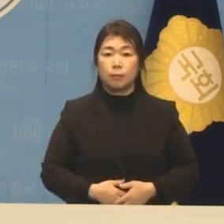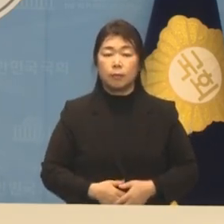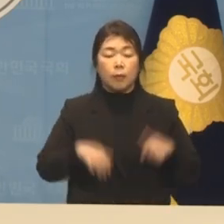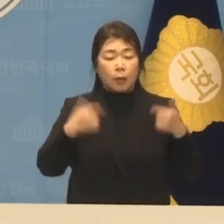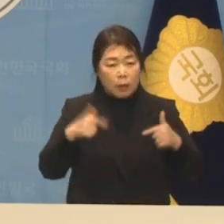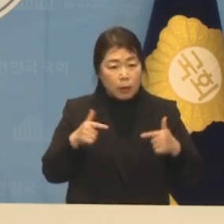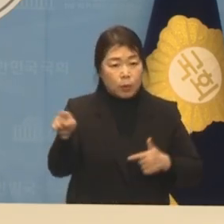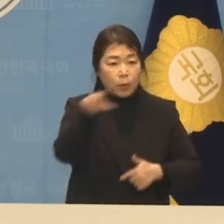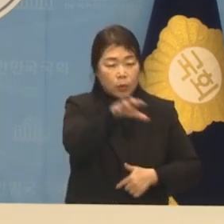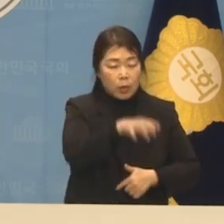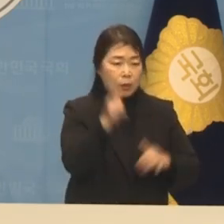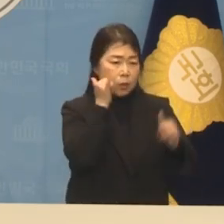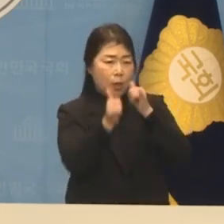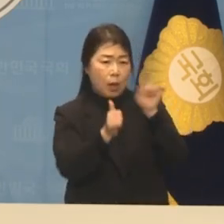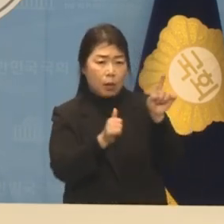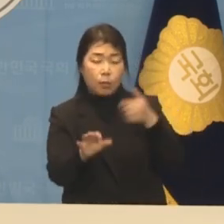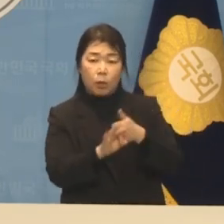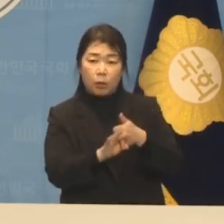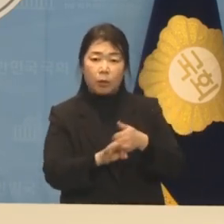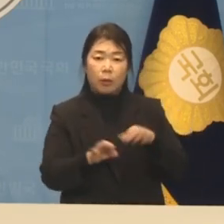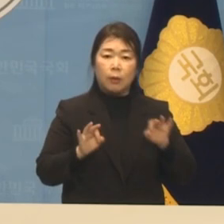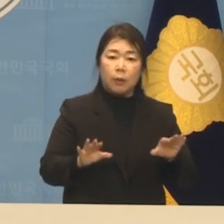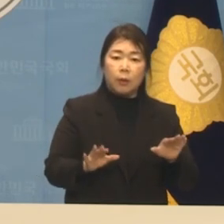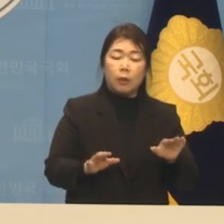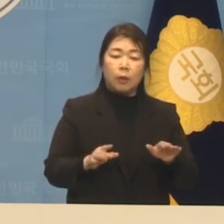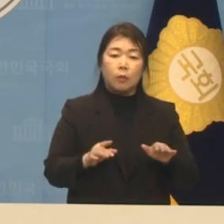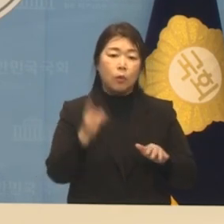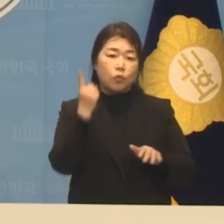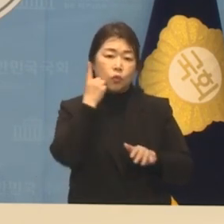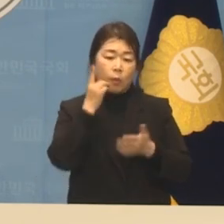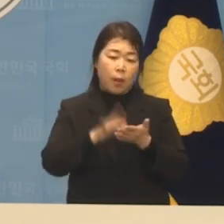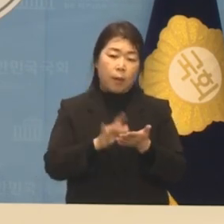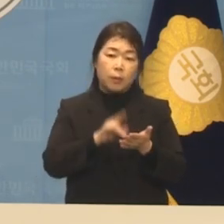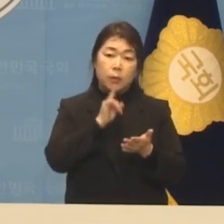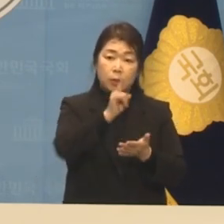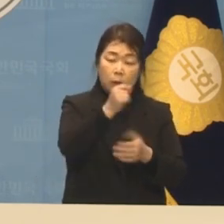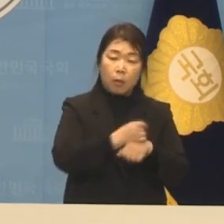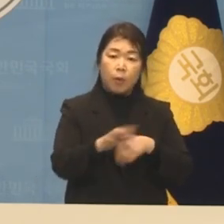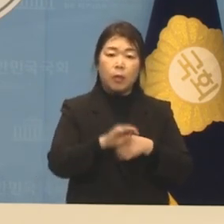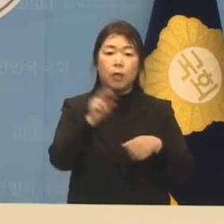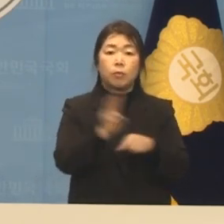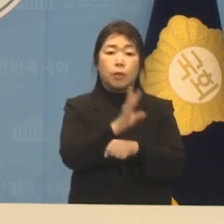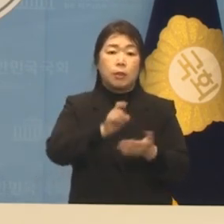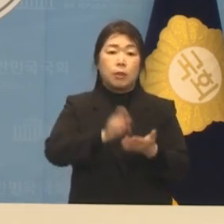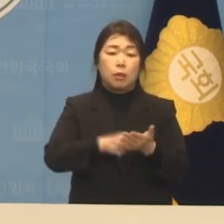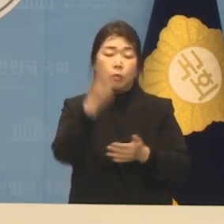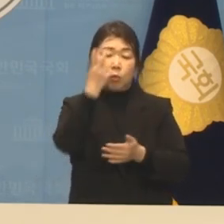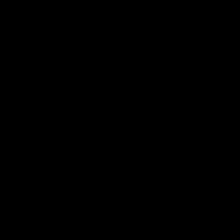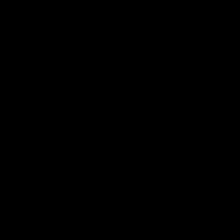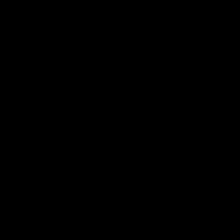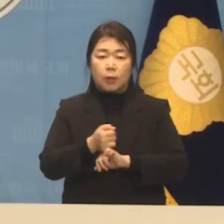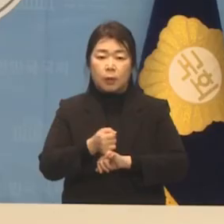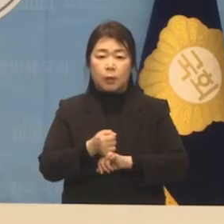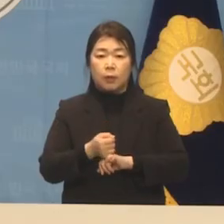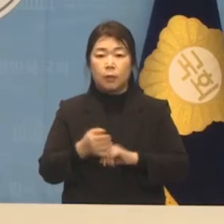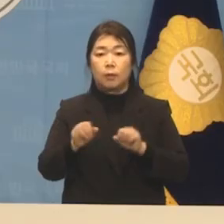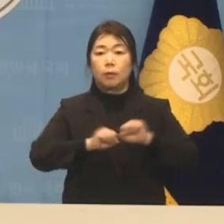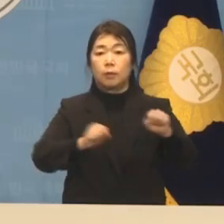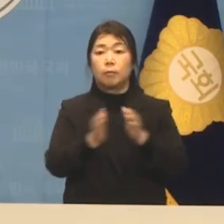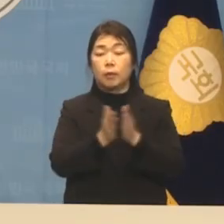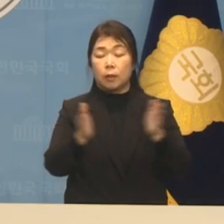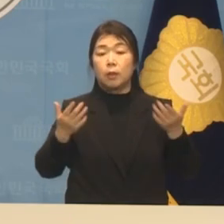언제 어디서나 전화 한 통이나 앱 신청으로 가능한 24시간 긴급 돌봄센터 운영을 하겠습니다.